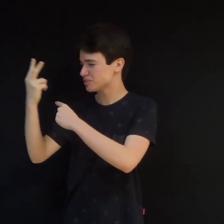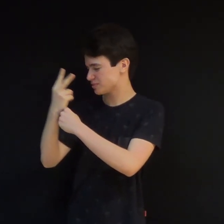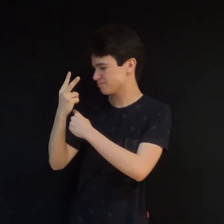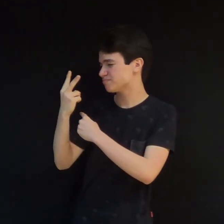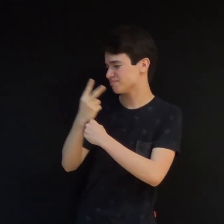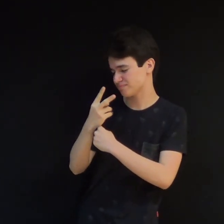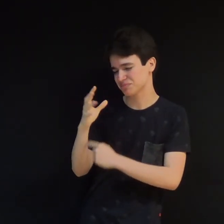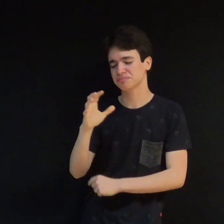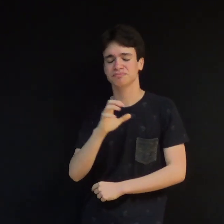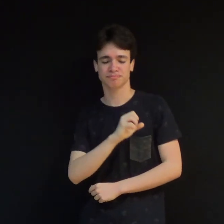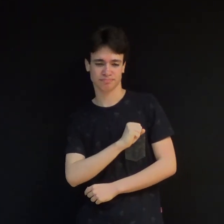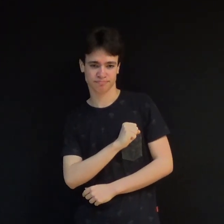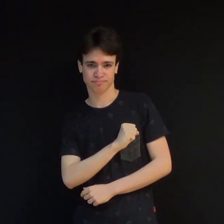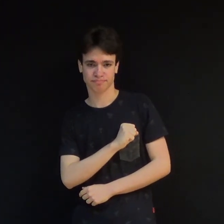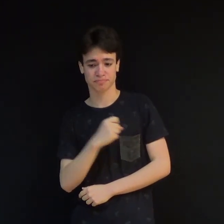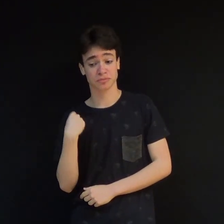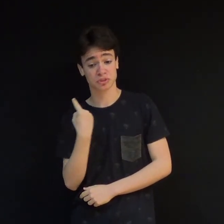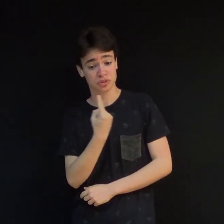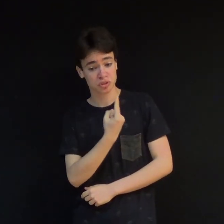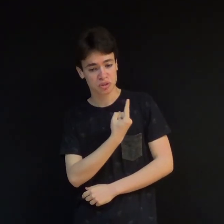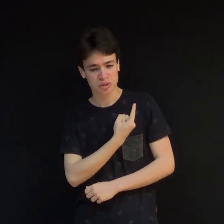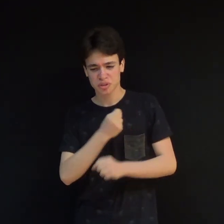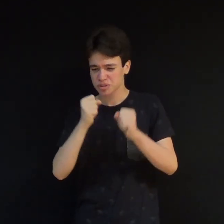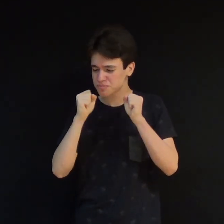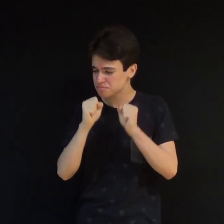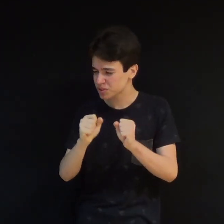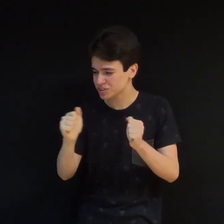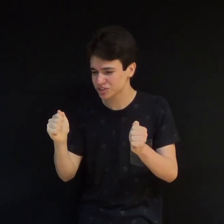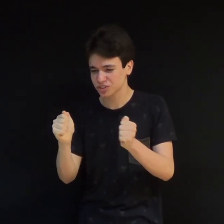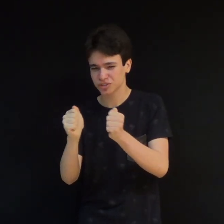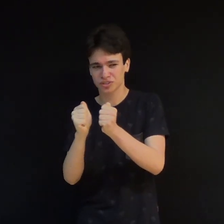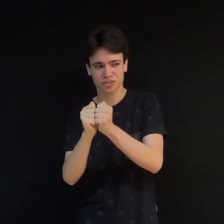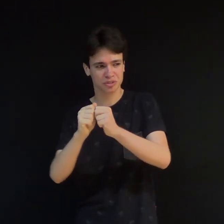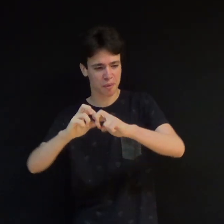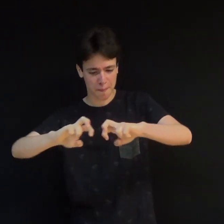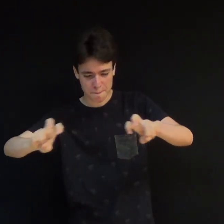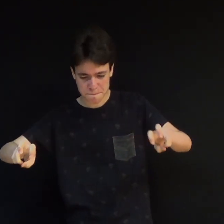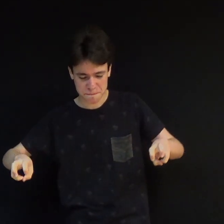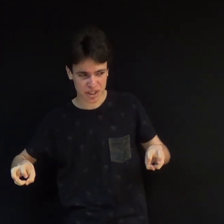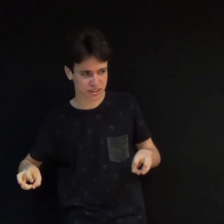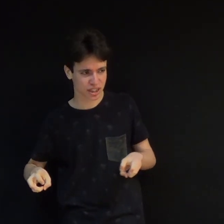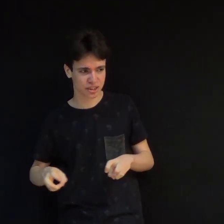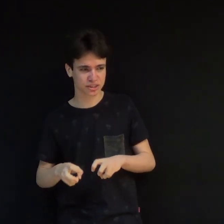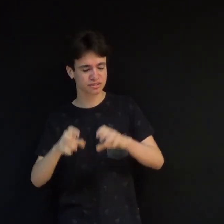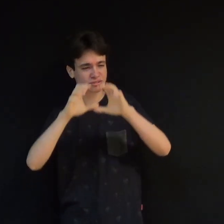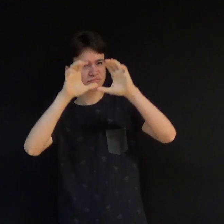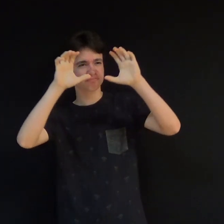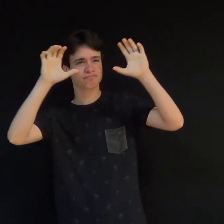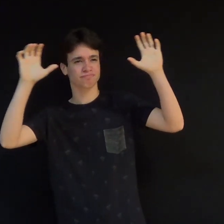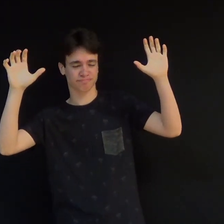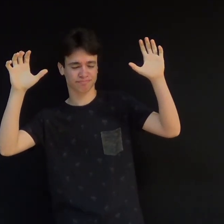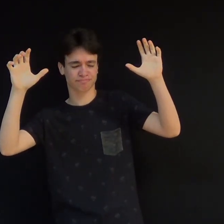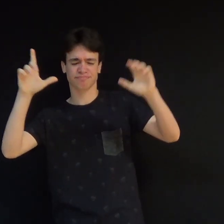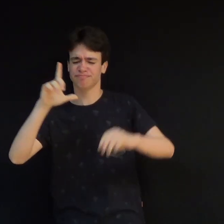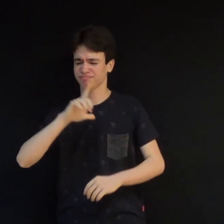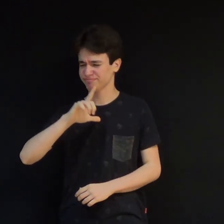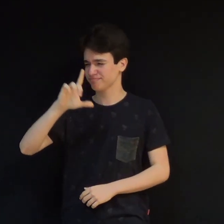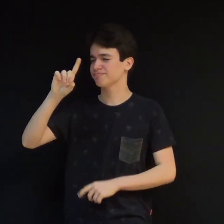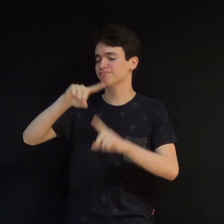Deus nos chama para desfrutar de seu banquete celestial. Ele tem planos para nós. Ele sabe quantos